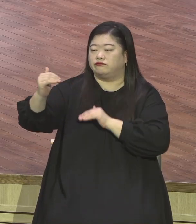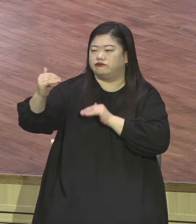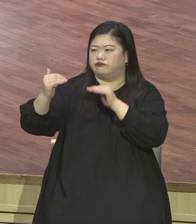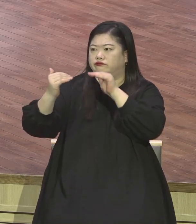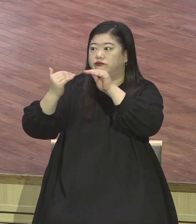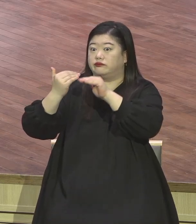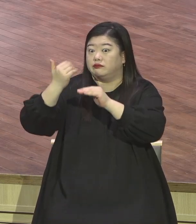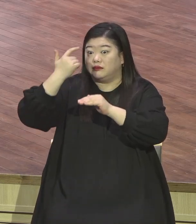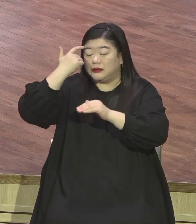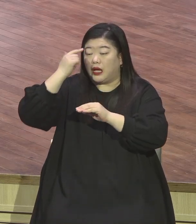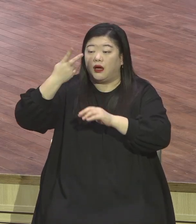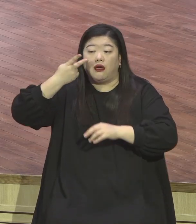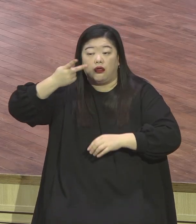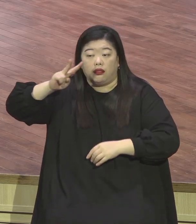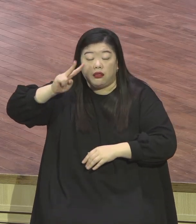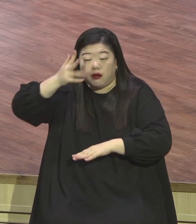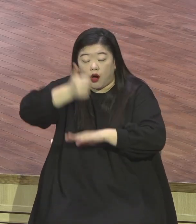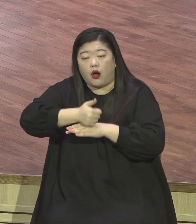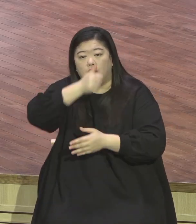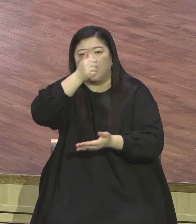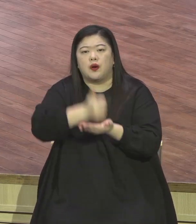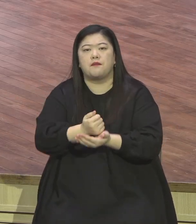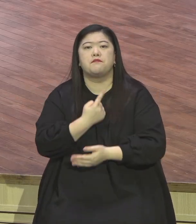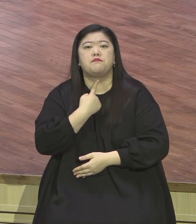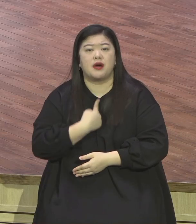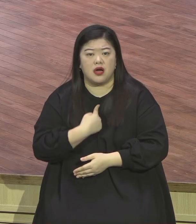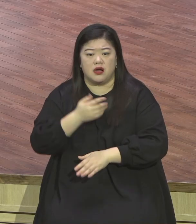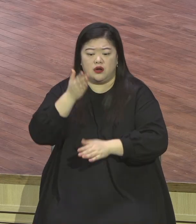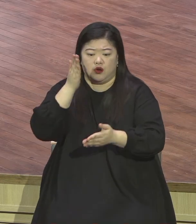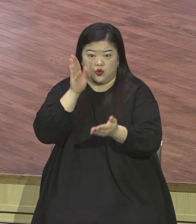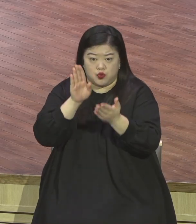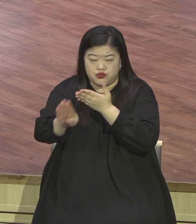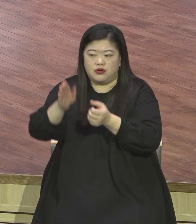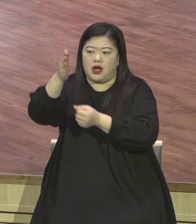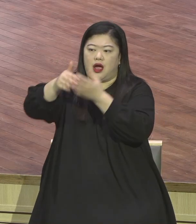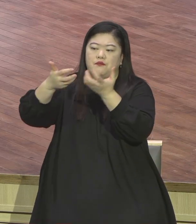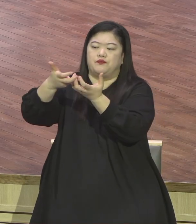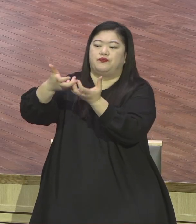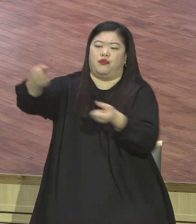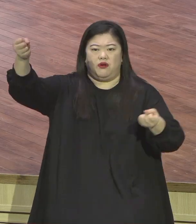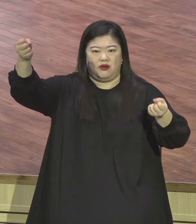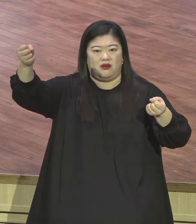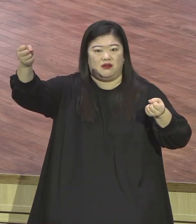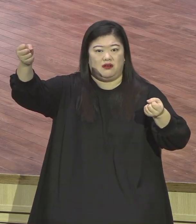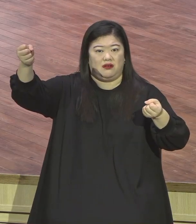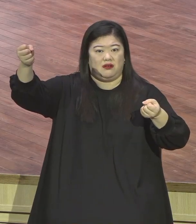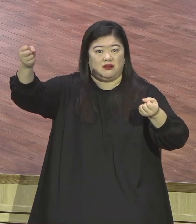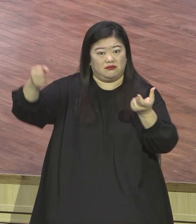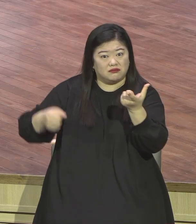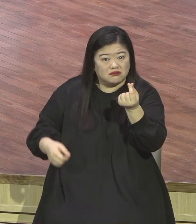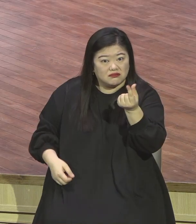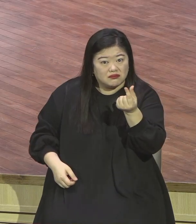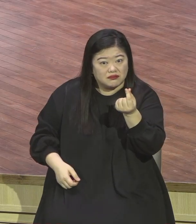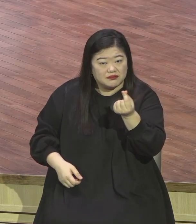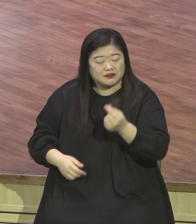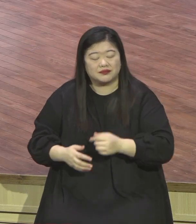하나님 사이에 개입이 되어버렸습니다 그 결과 인간은 하나님을 떠나게 됩니다 죄의